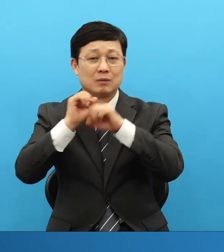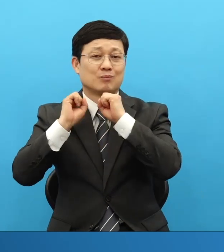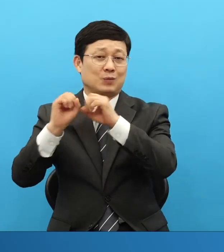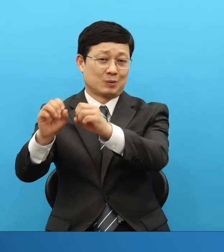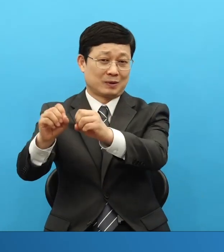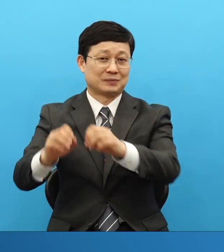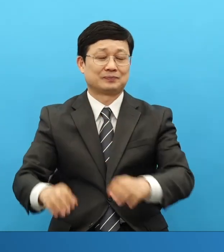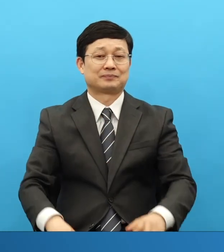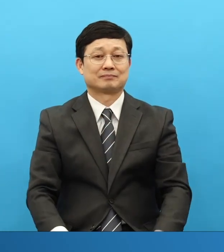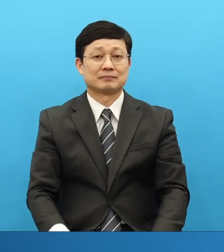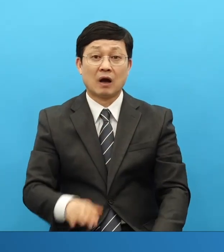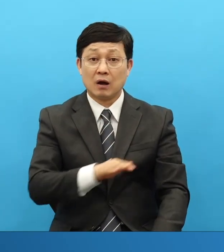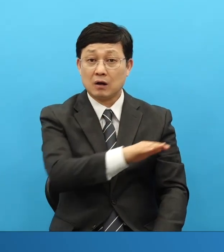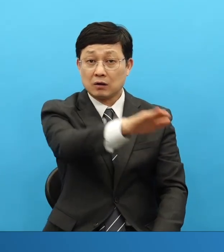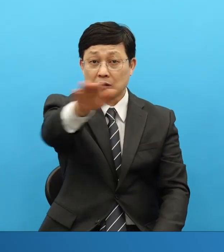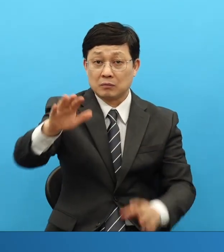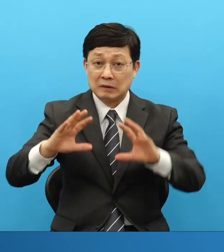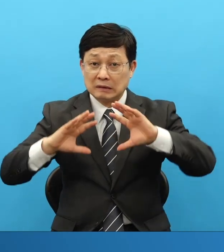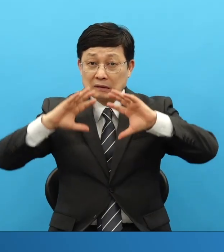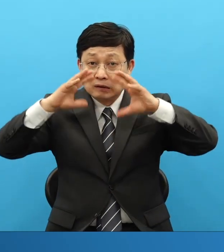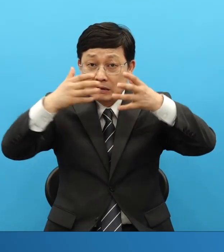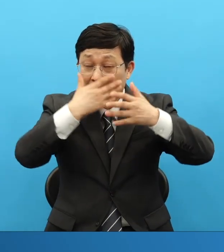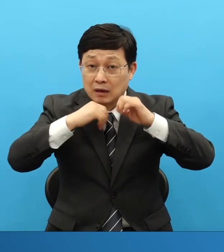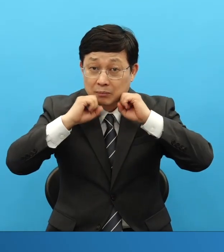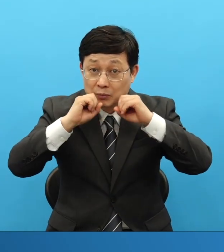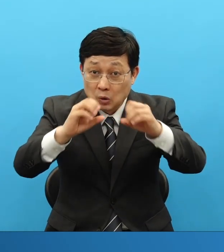여러분들이 세계보험한다. 여러분 자신도 실감 못 할 겁니다.